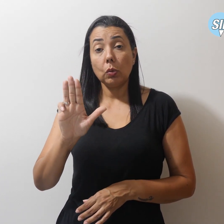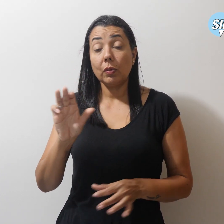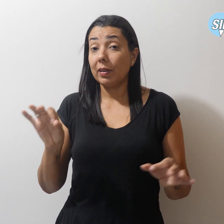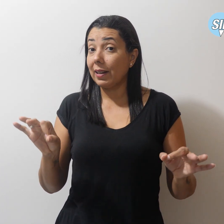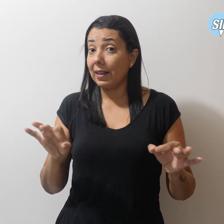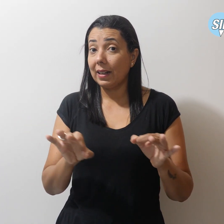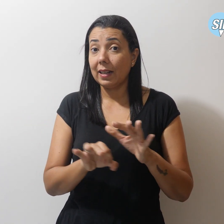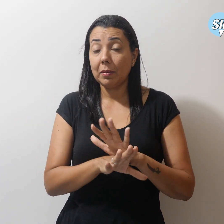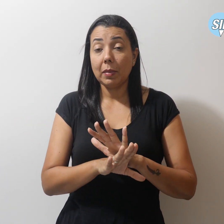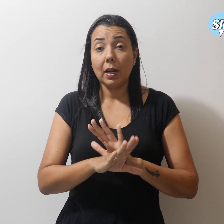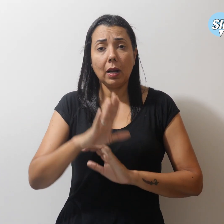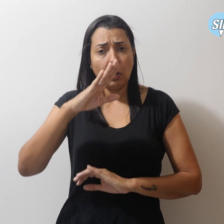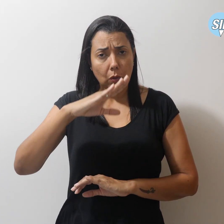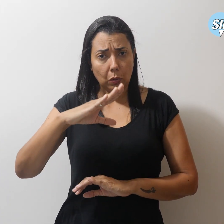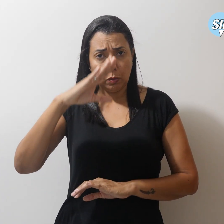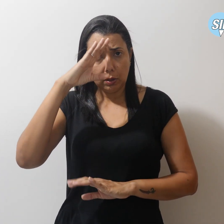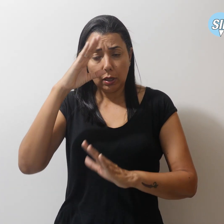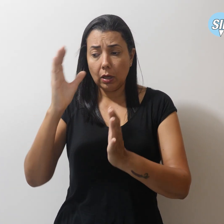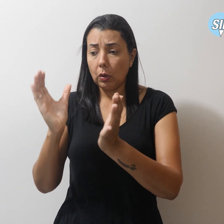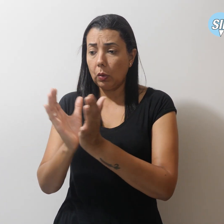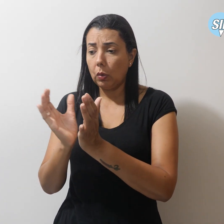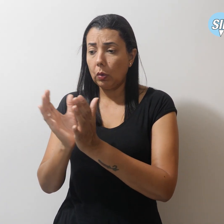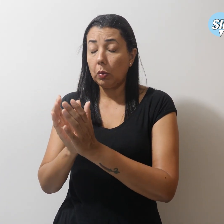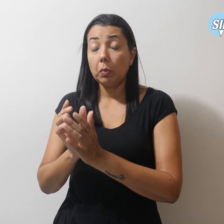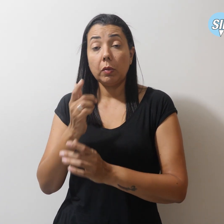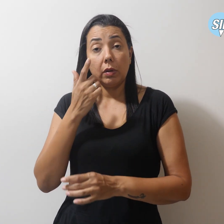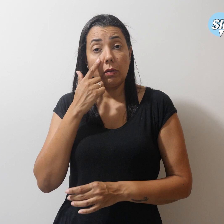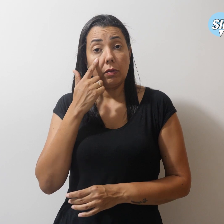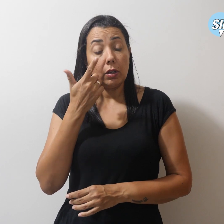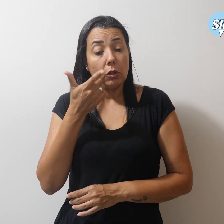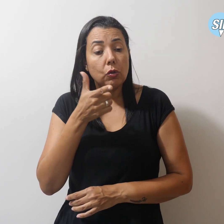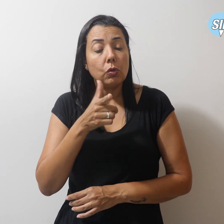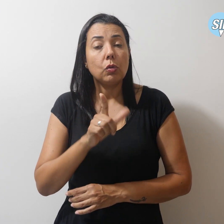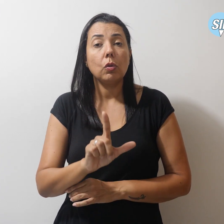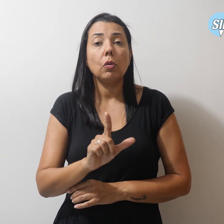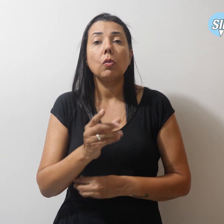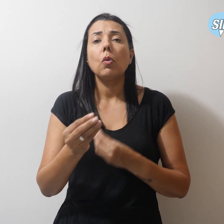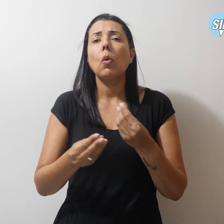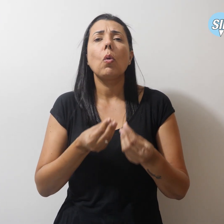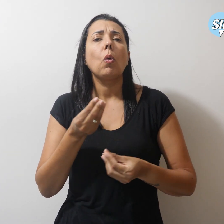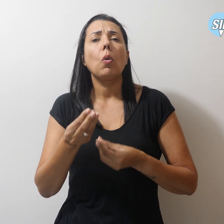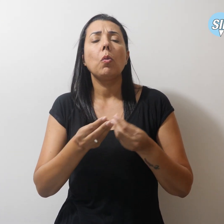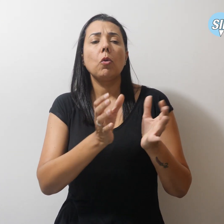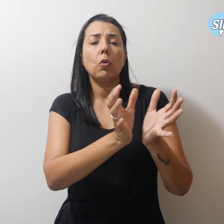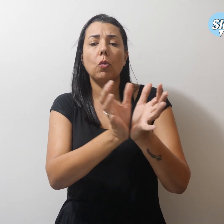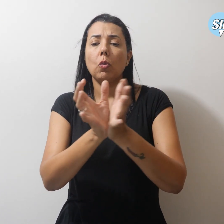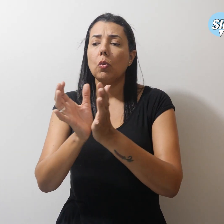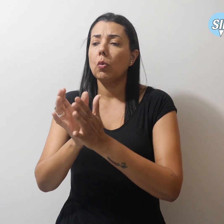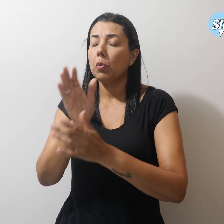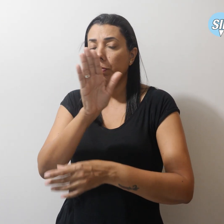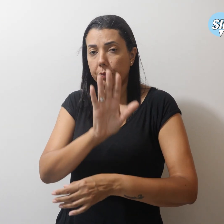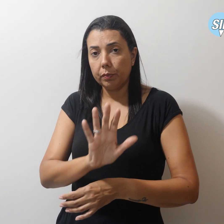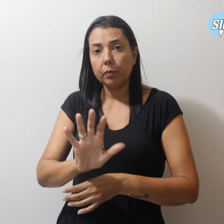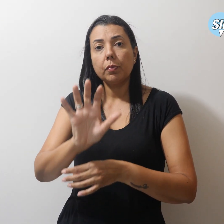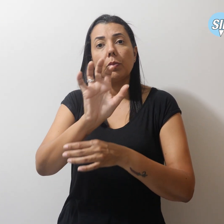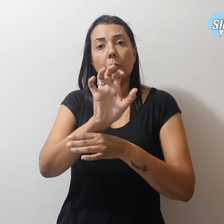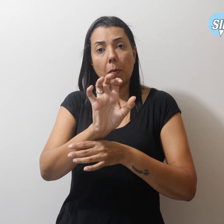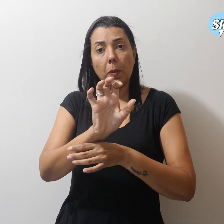da comissão e a reconfiguração dela como uma comissão de Estado. O ministro